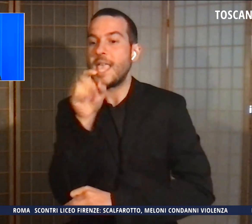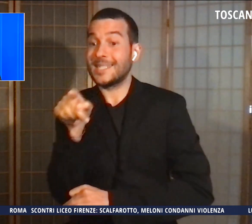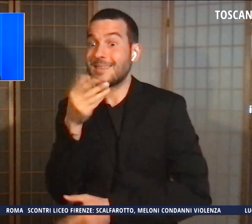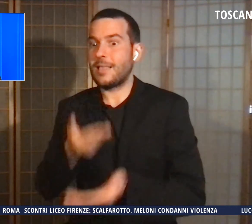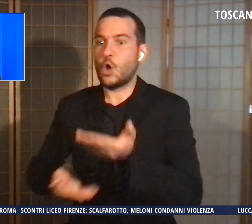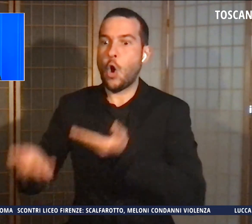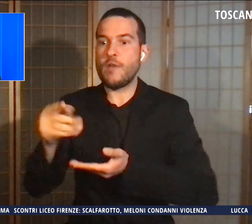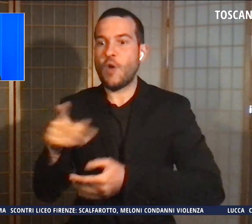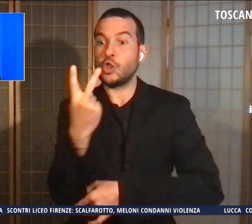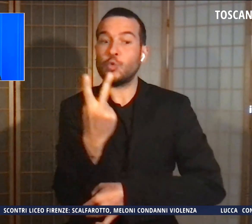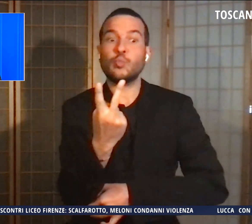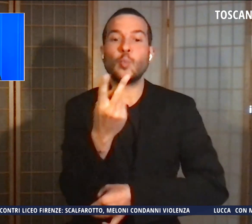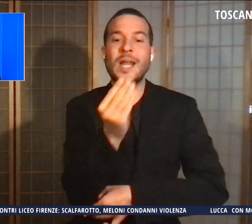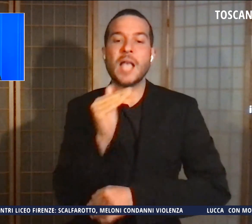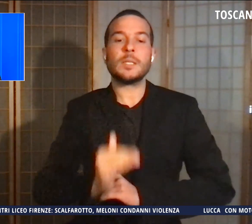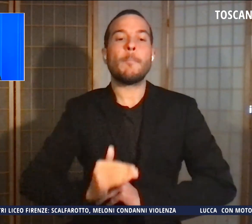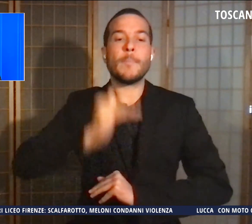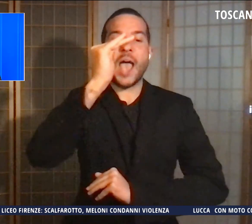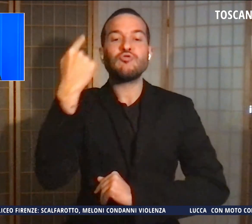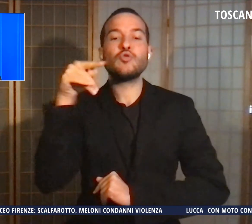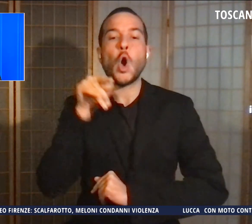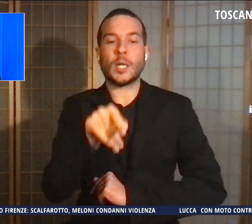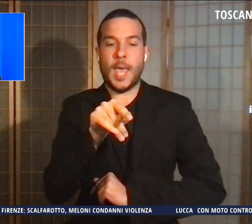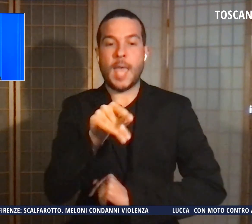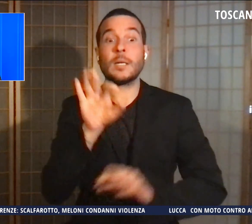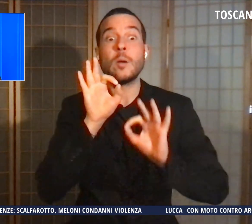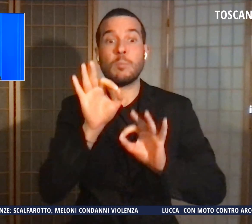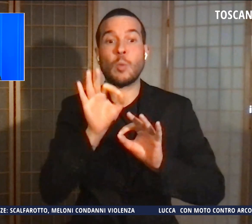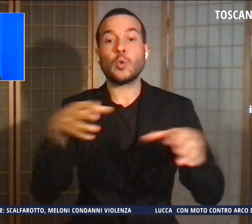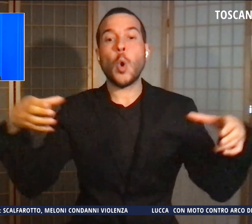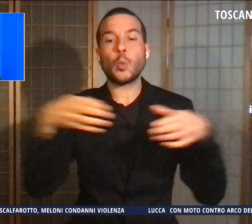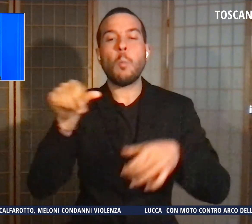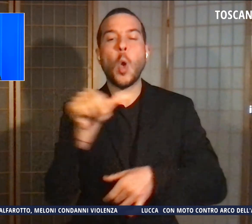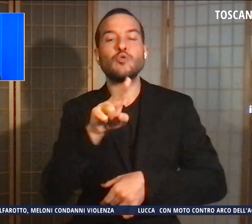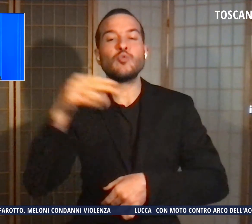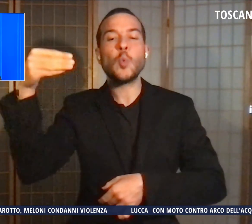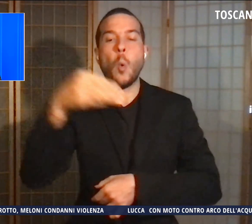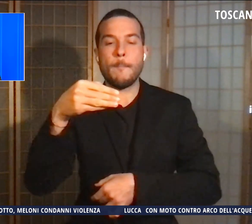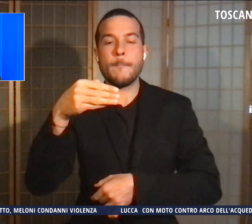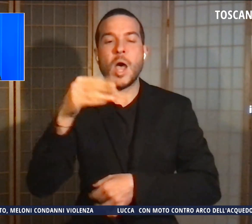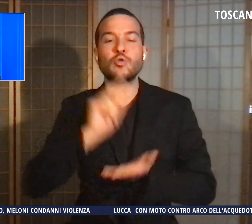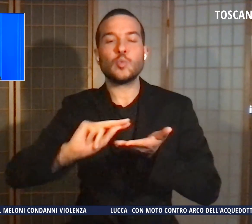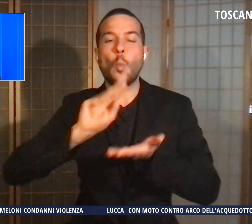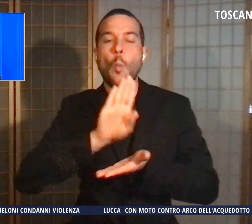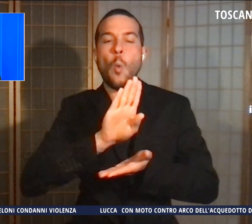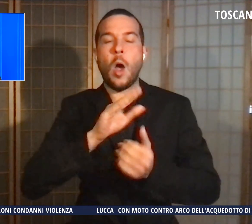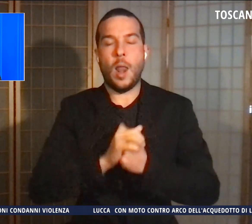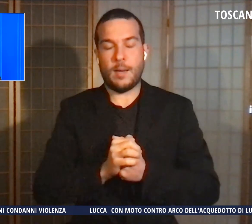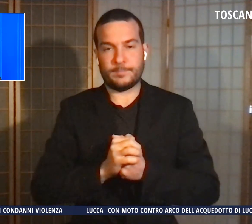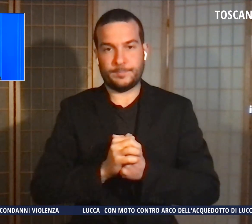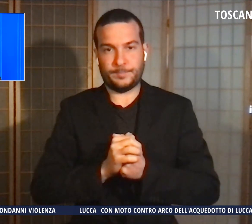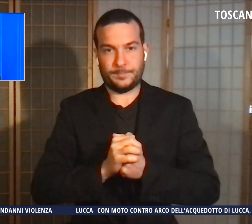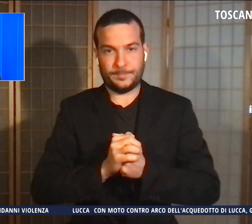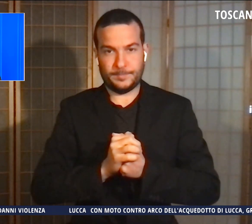ragazzi maggiorenni che fanno parte del collettivo SUM del liceo. Di aggressione